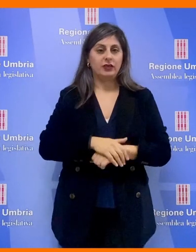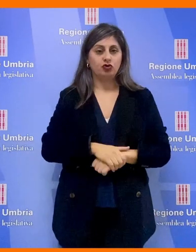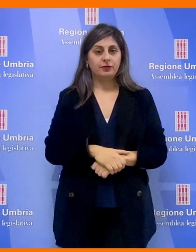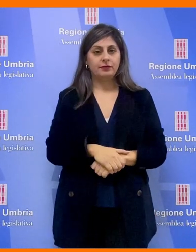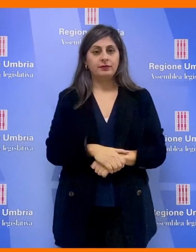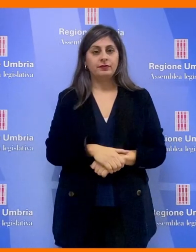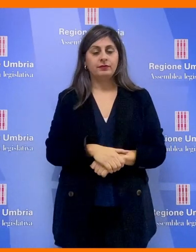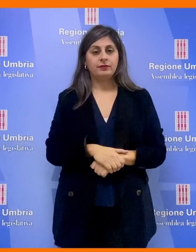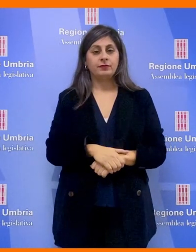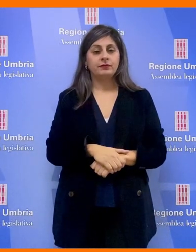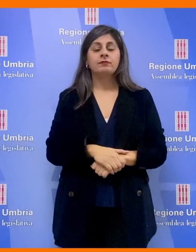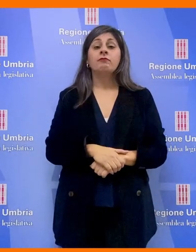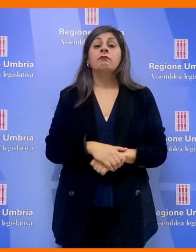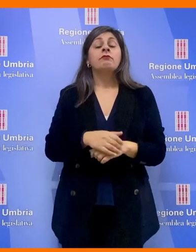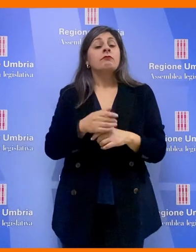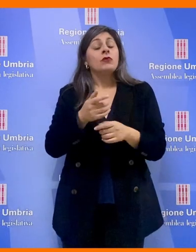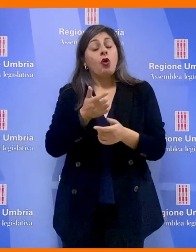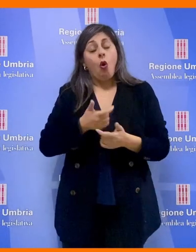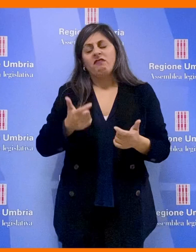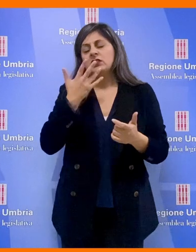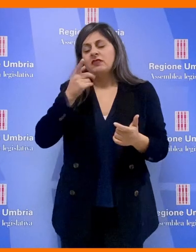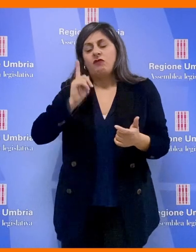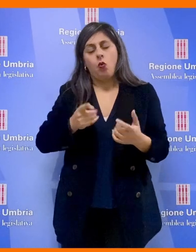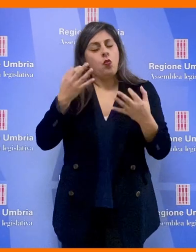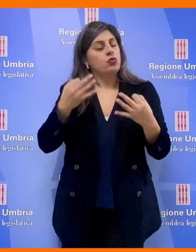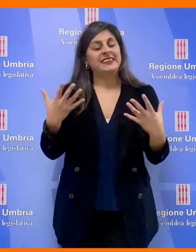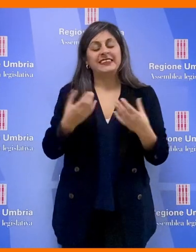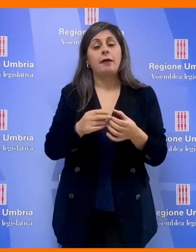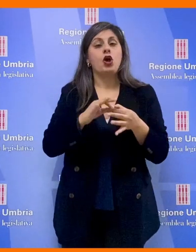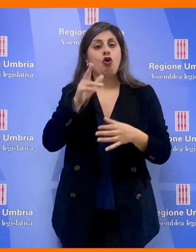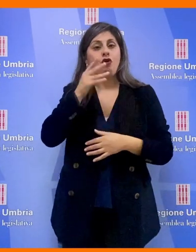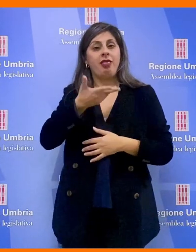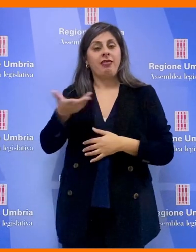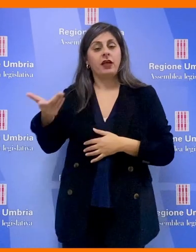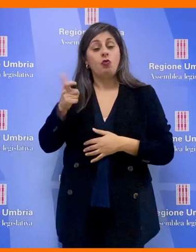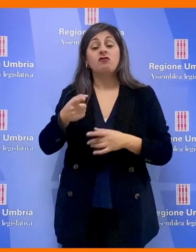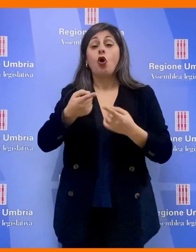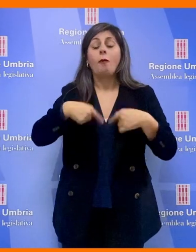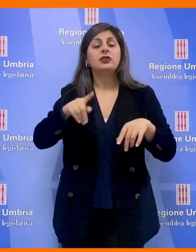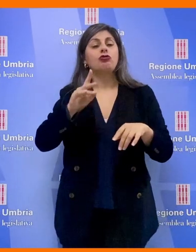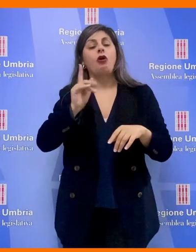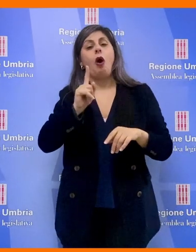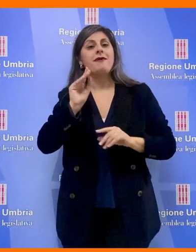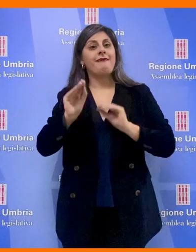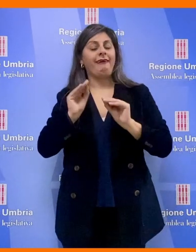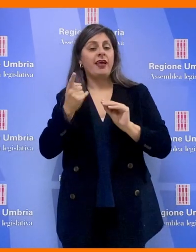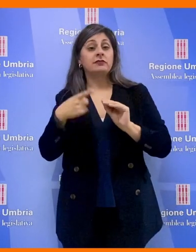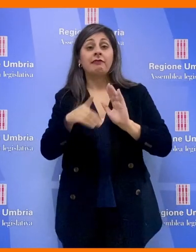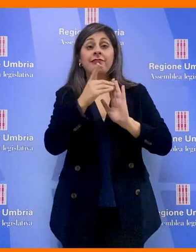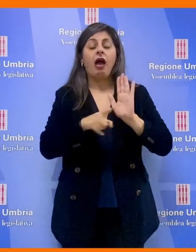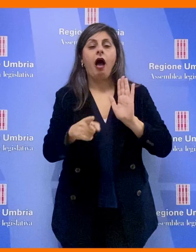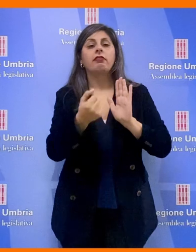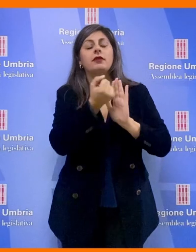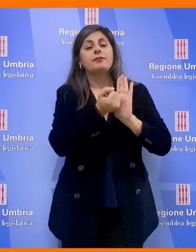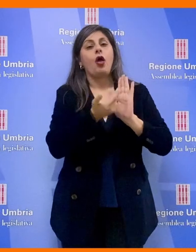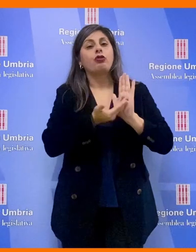Questa conferenza l'ho fortemente voluta insieme anche alle colleghe pur essendo appunto una commissione di inchiesta e quindi i dati per protocollo non